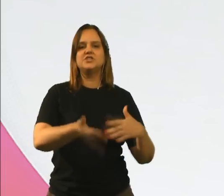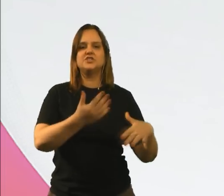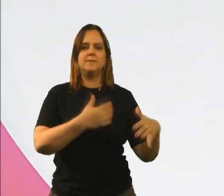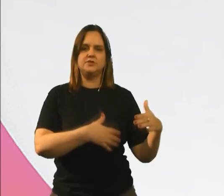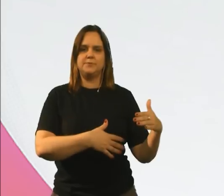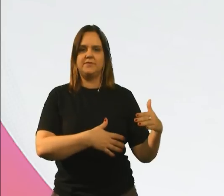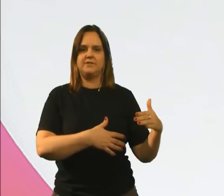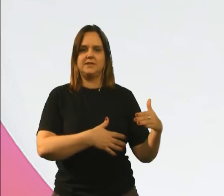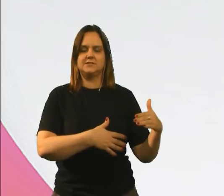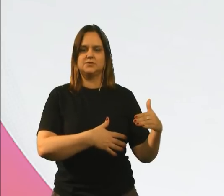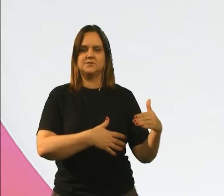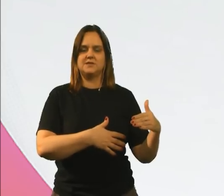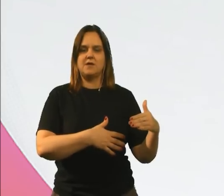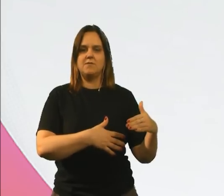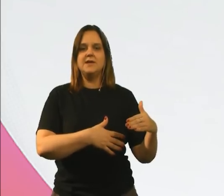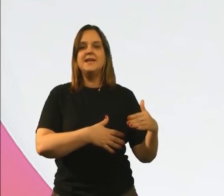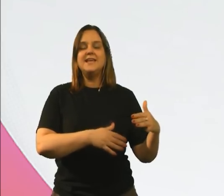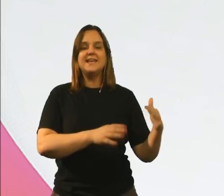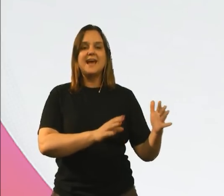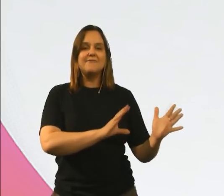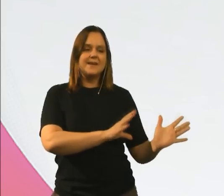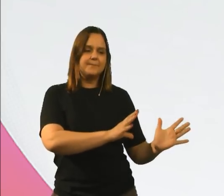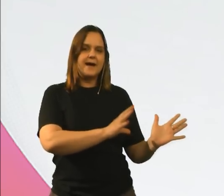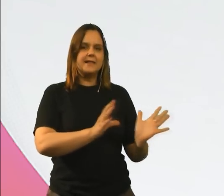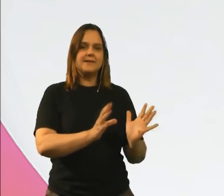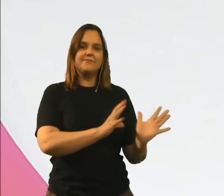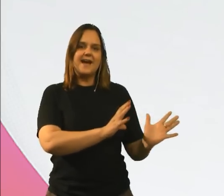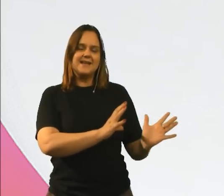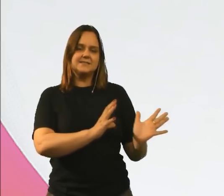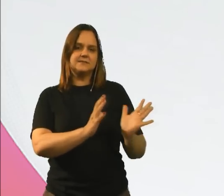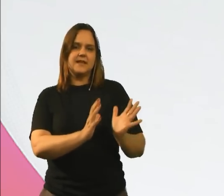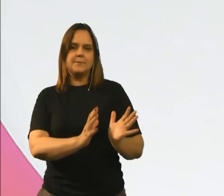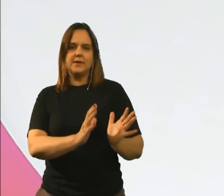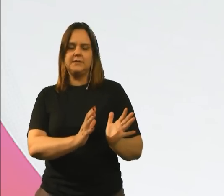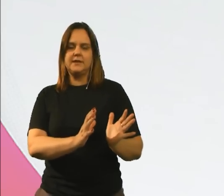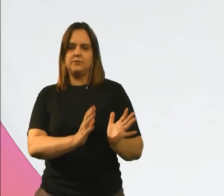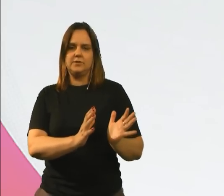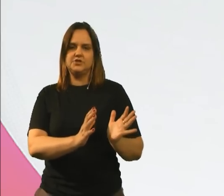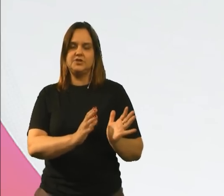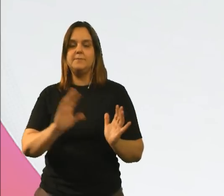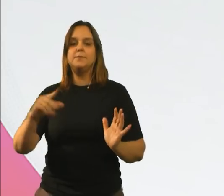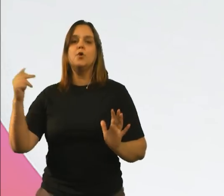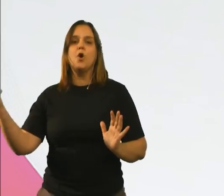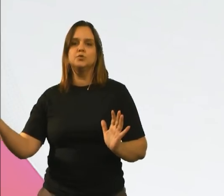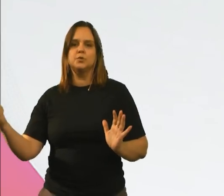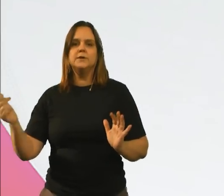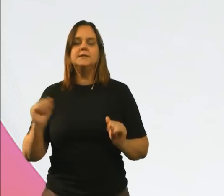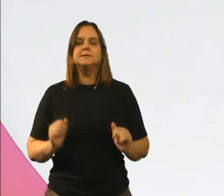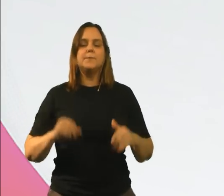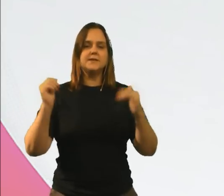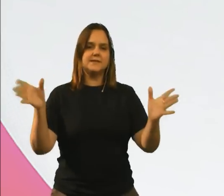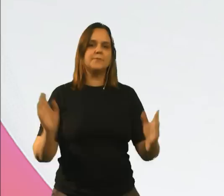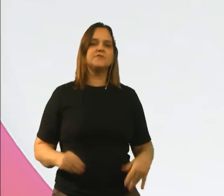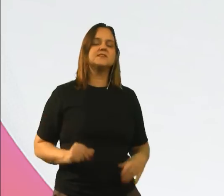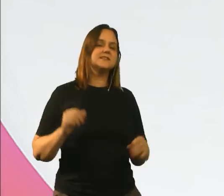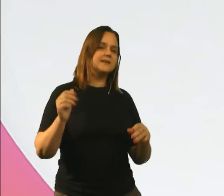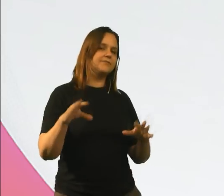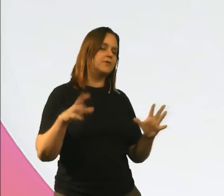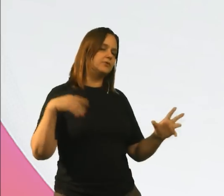regime de previdência social e quer a verbal levar esse tempo que ele tem num regime para o outro. Então, por exemplo, vocês aí que estão